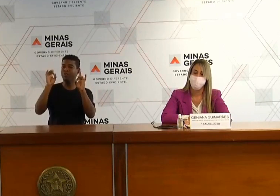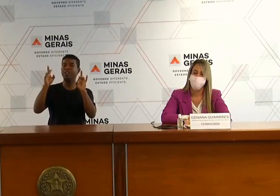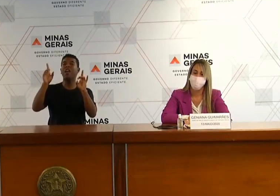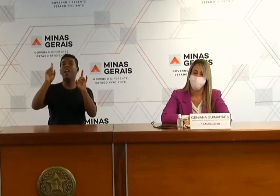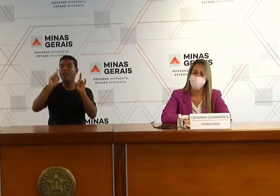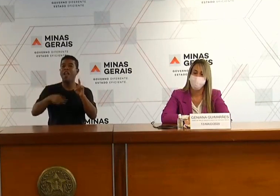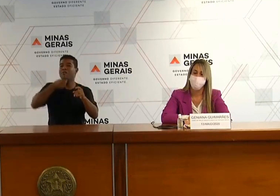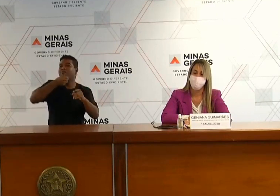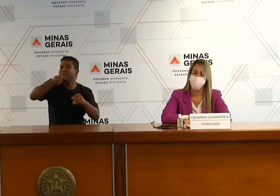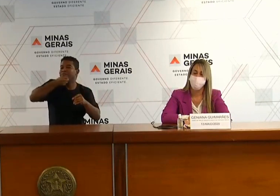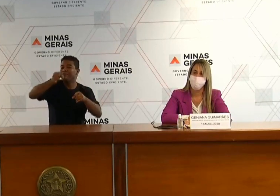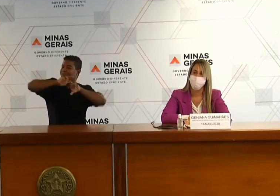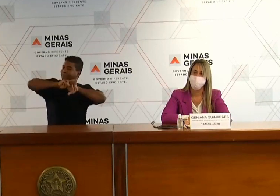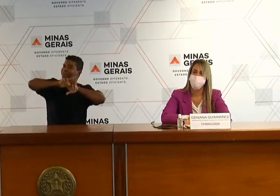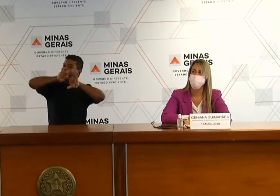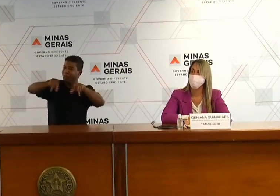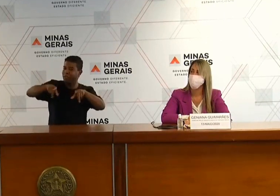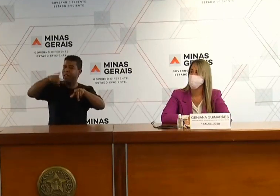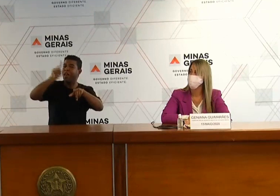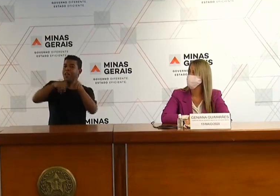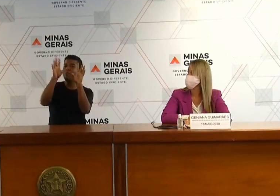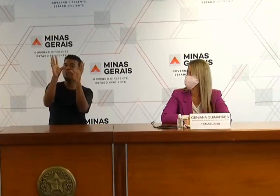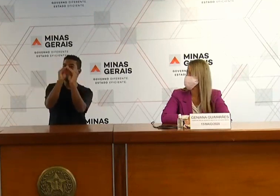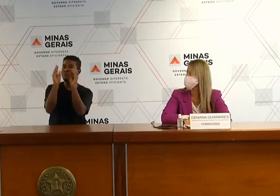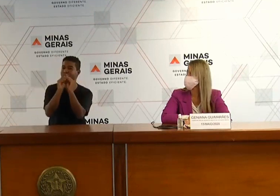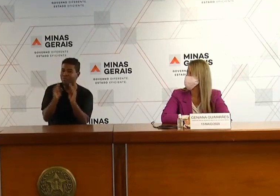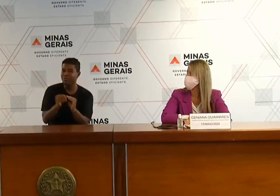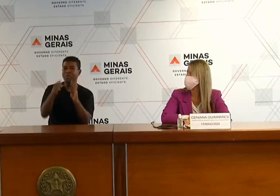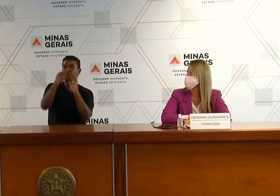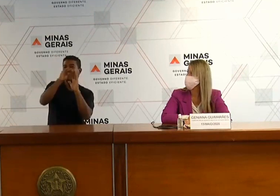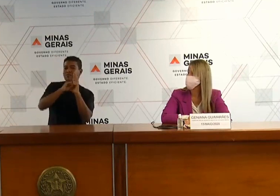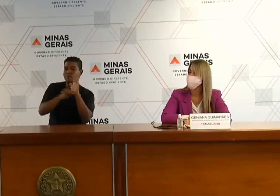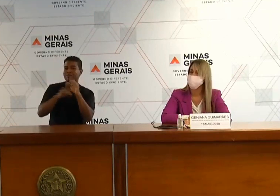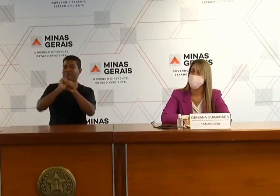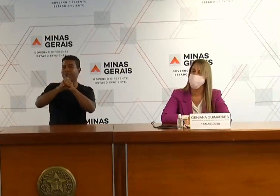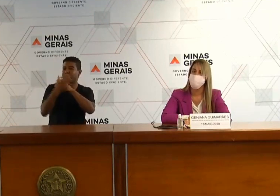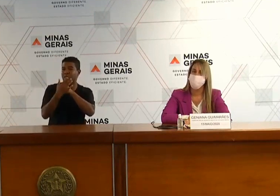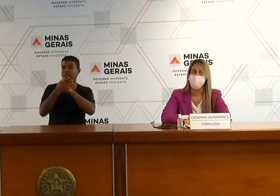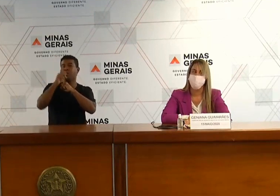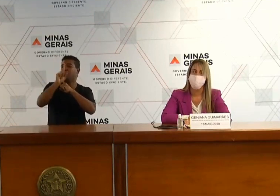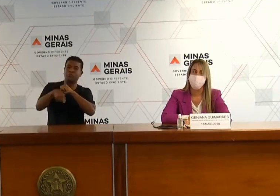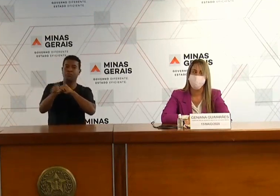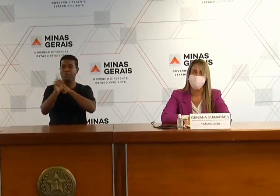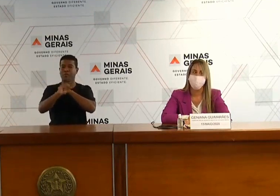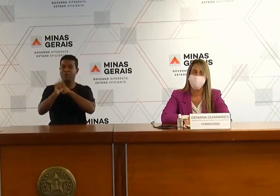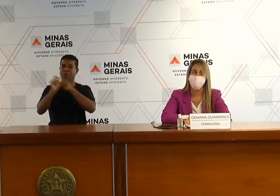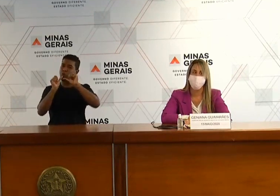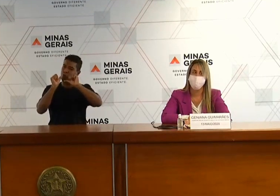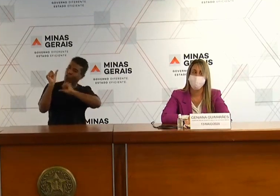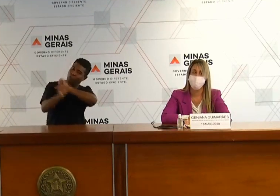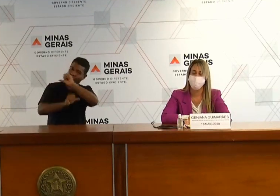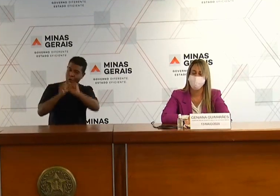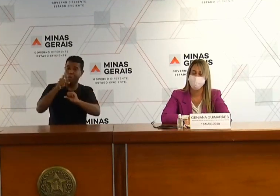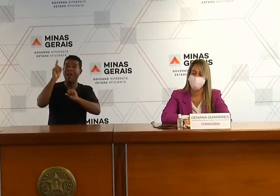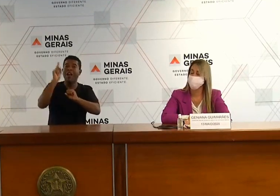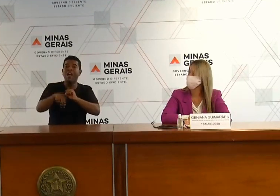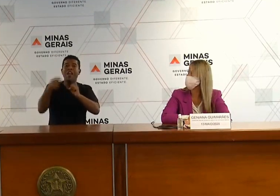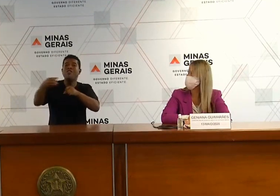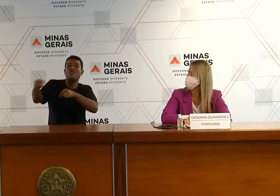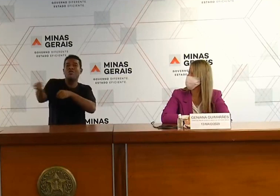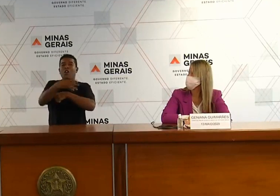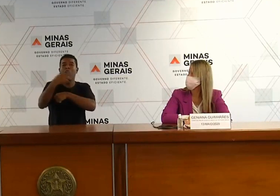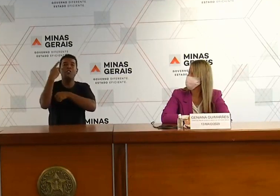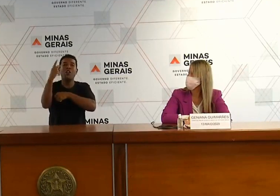boletim epidemiológico em razão do lançamento do regime de estudo não presencial para os alunos da rede pública